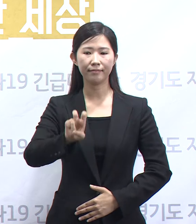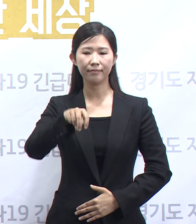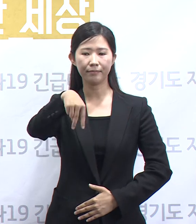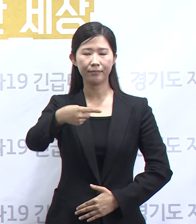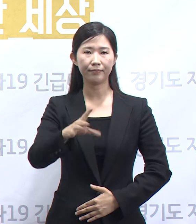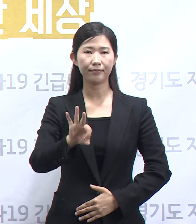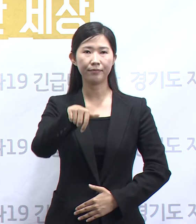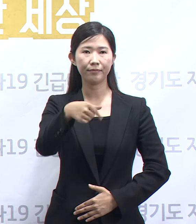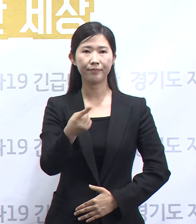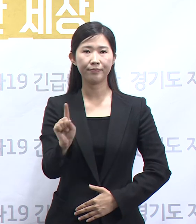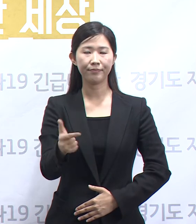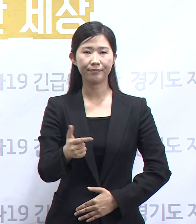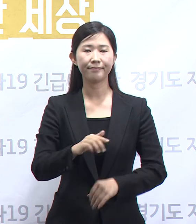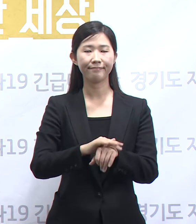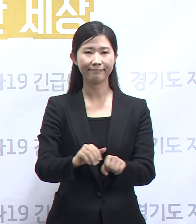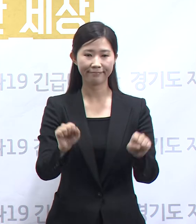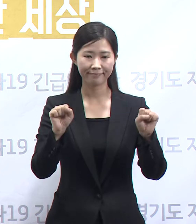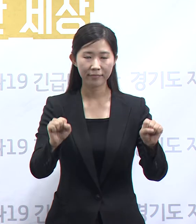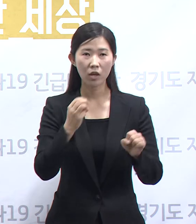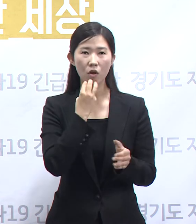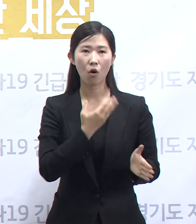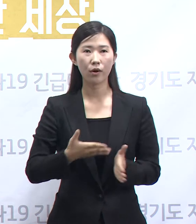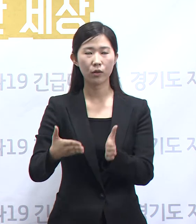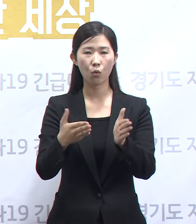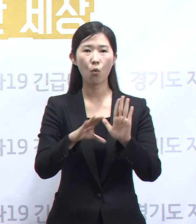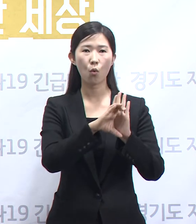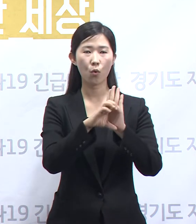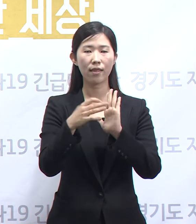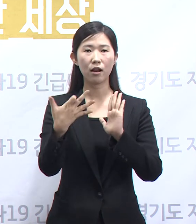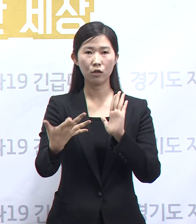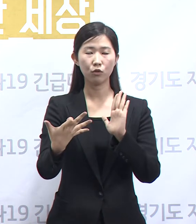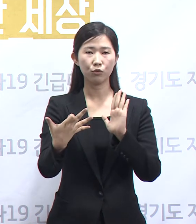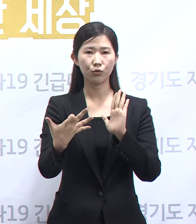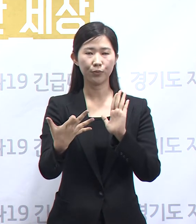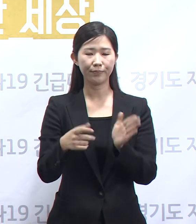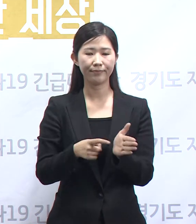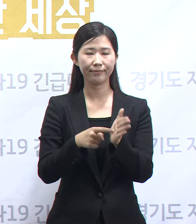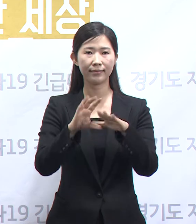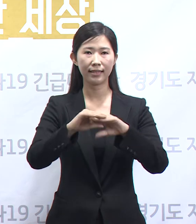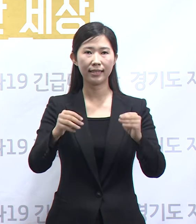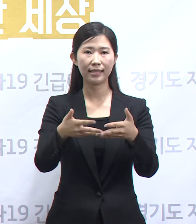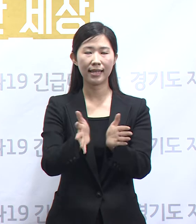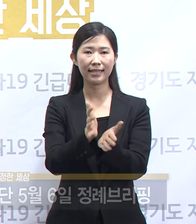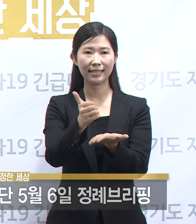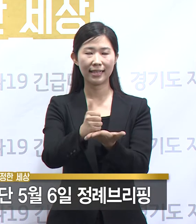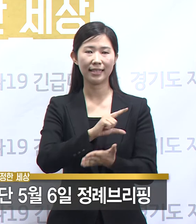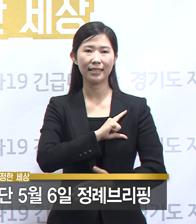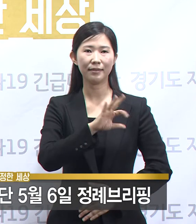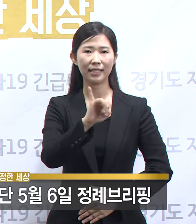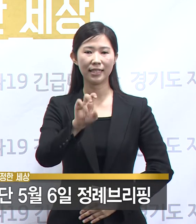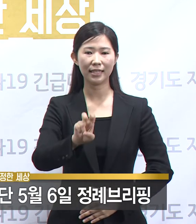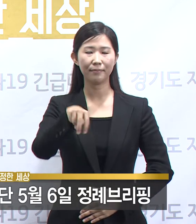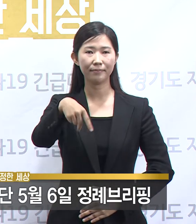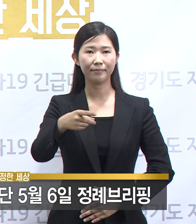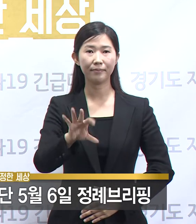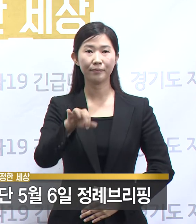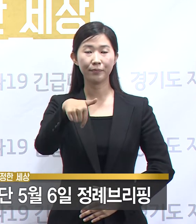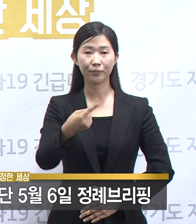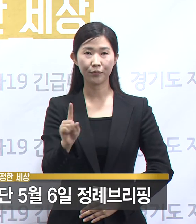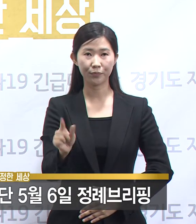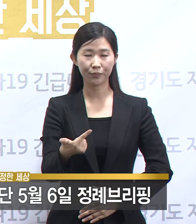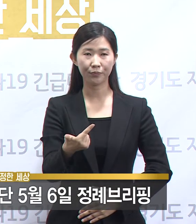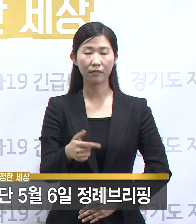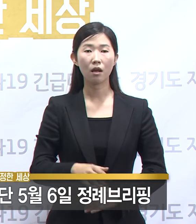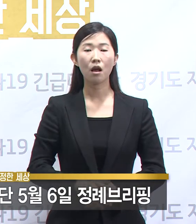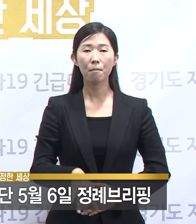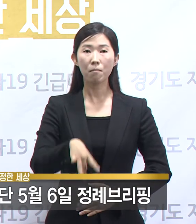네 안녕하십니까 경기도 코로나19 긴급대책단 임신관입니다. 먼저 그간 주 3회 진행되었던